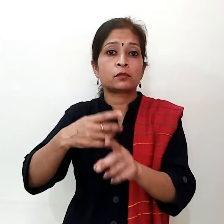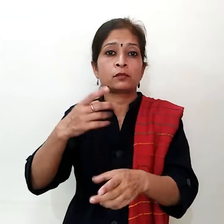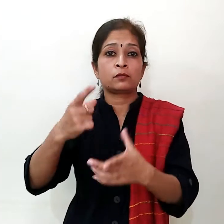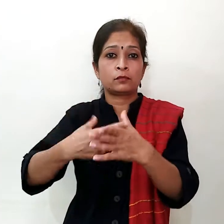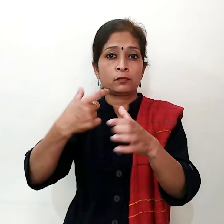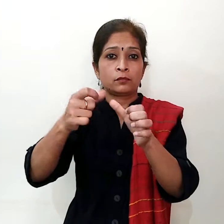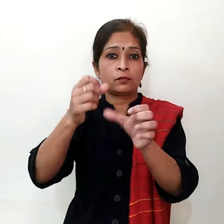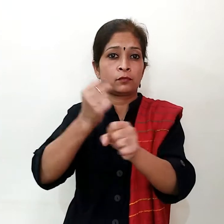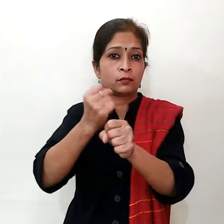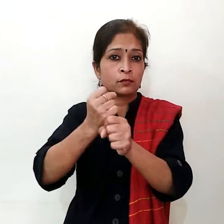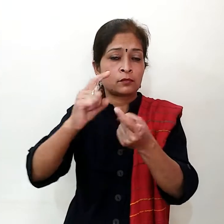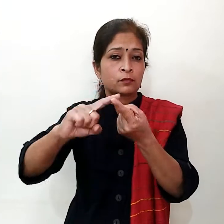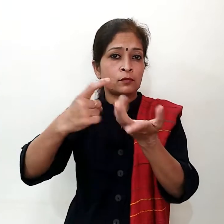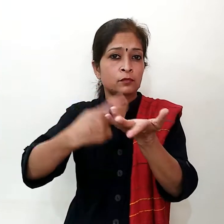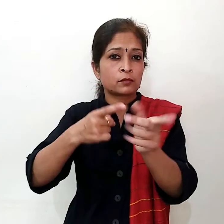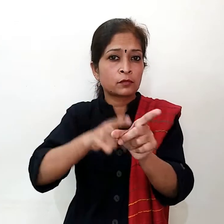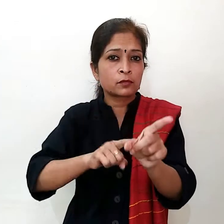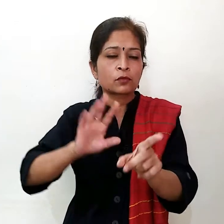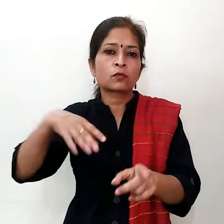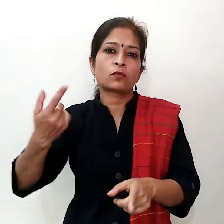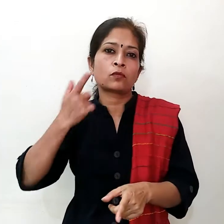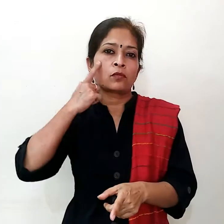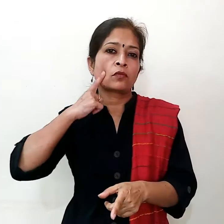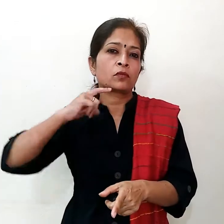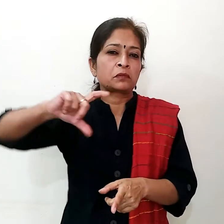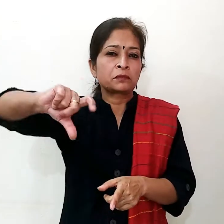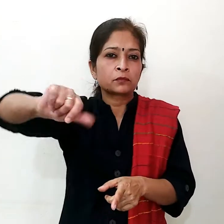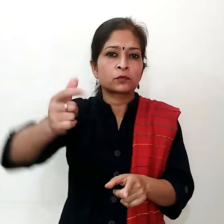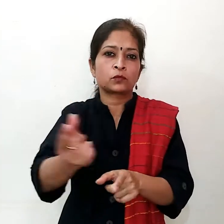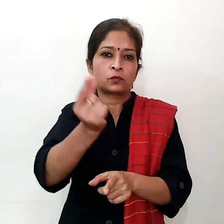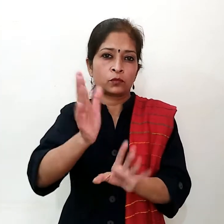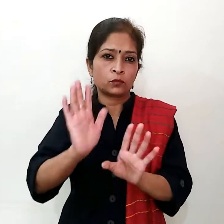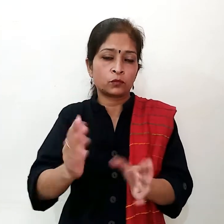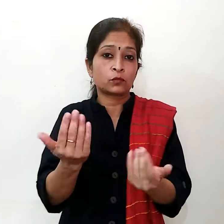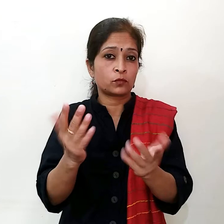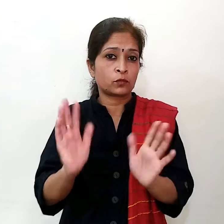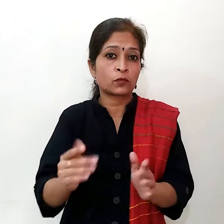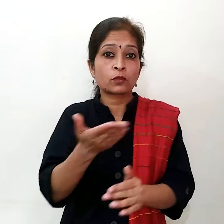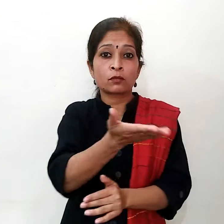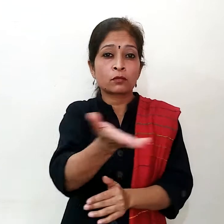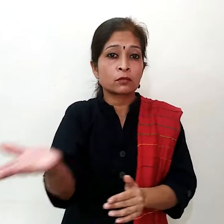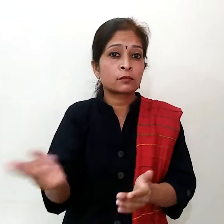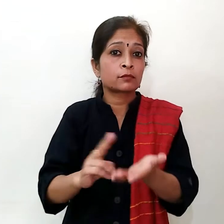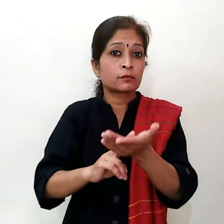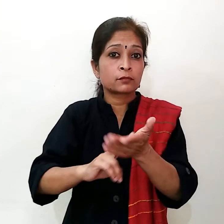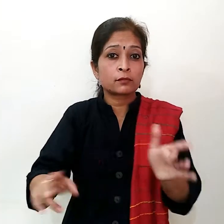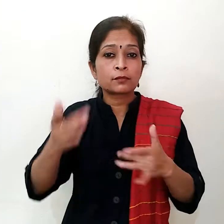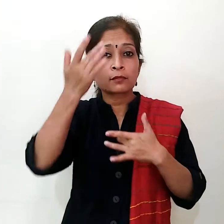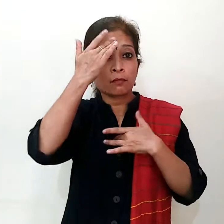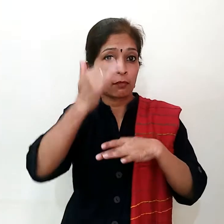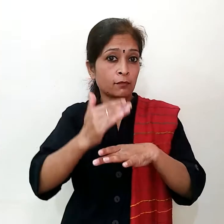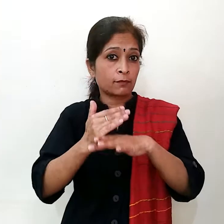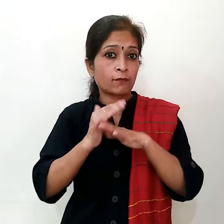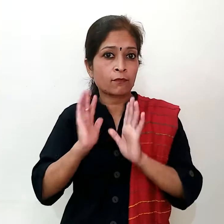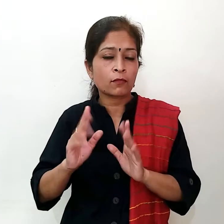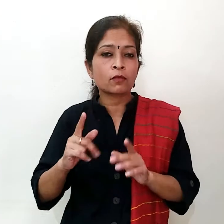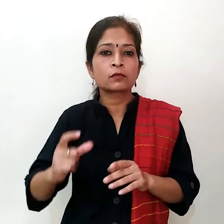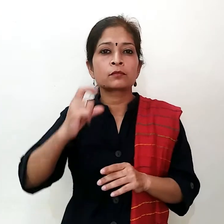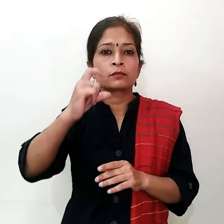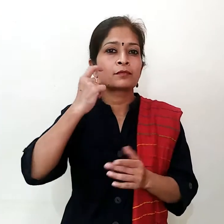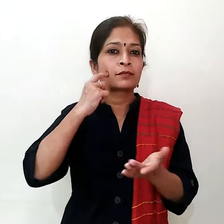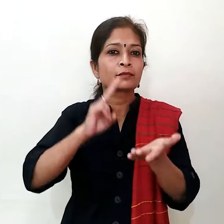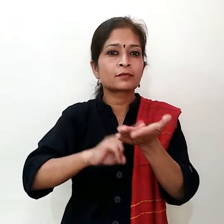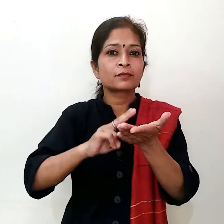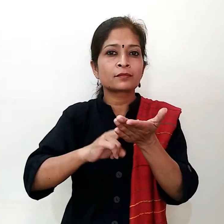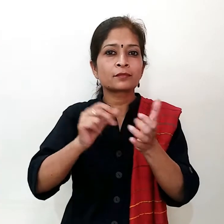शेह या नीमुग पापफिक पाट काड़ा में प्रियोग किया गिर्मसालों की अही प्रकर्णिक योशितिक गोट है जैसे की